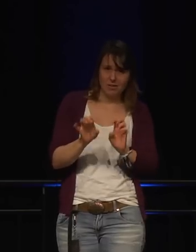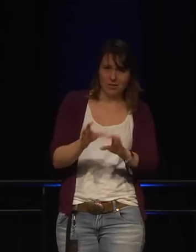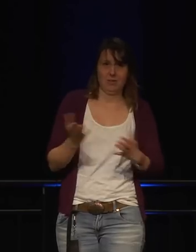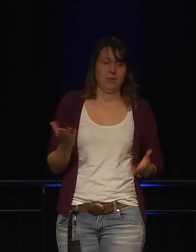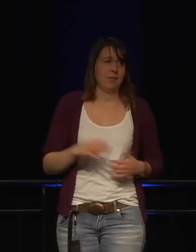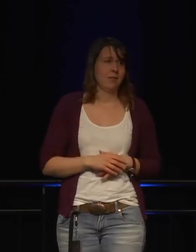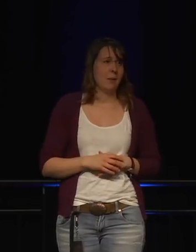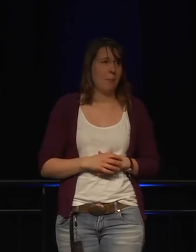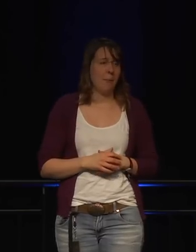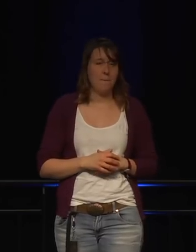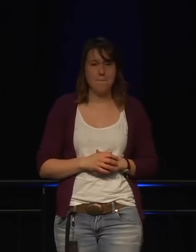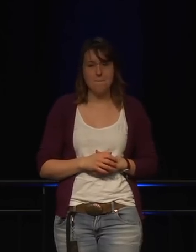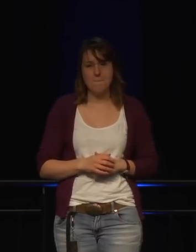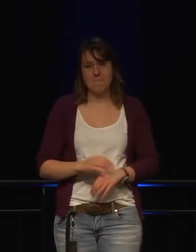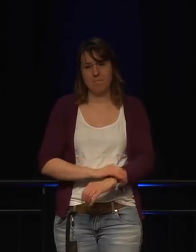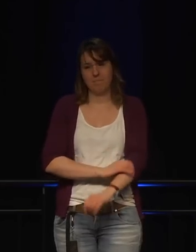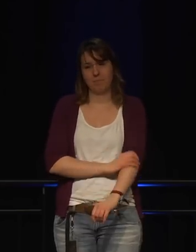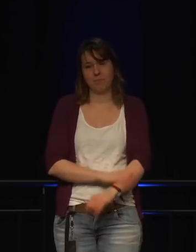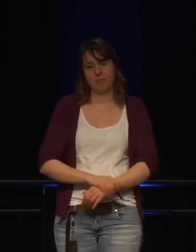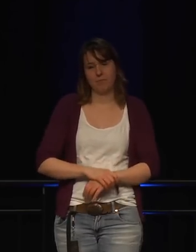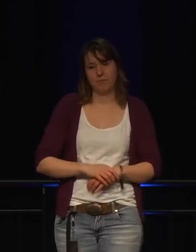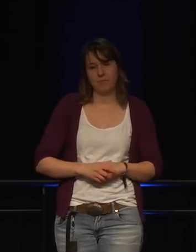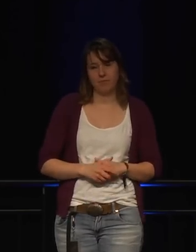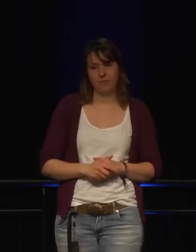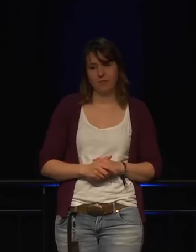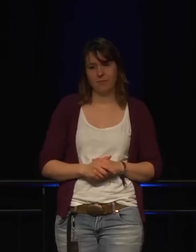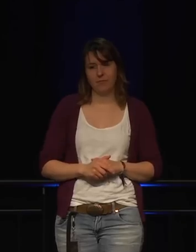was nicht am besten für die Kinder wäre.